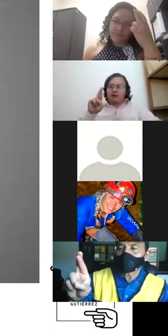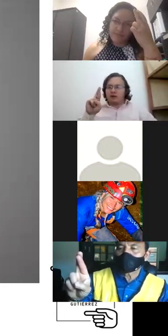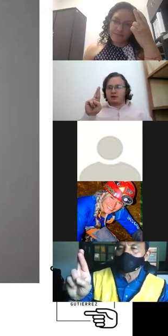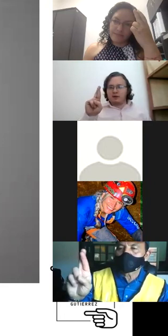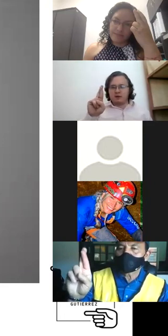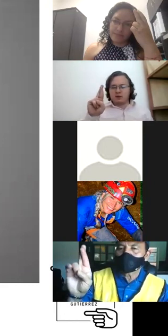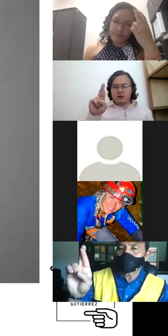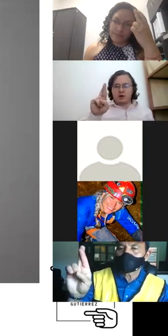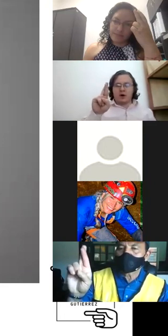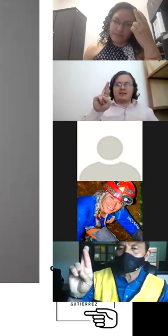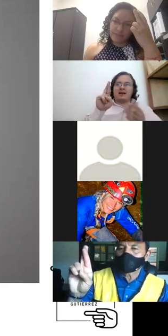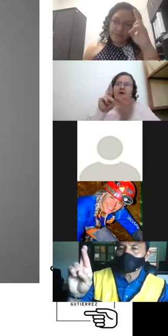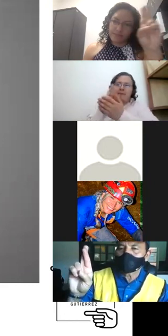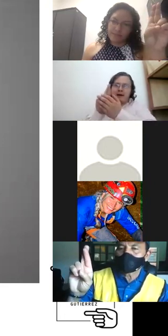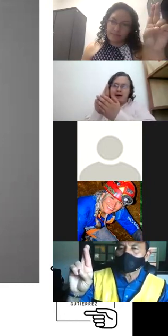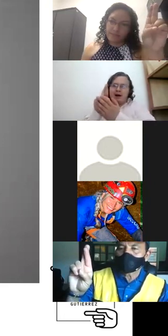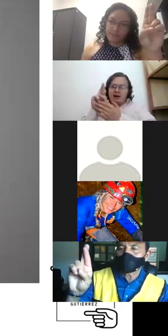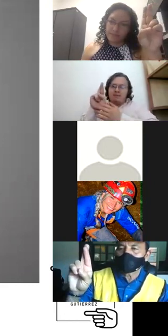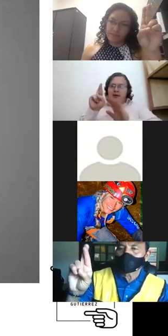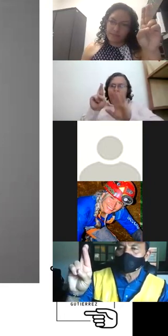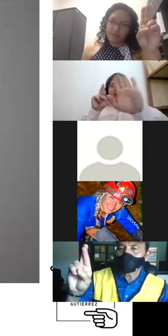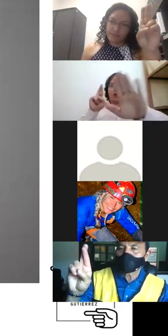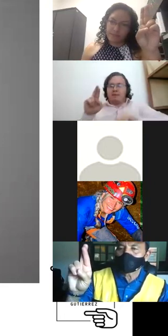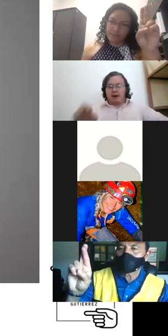o en este caso la palma yendo hacia tu cámara